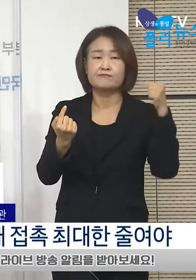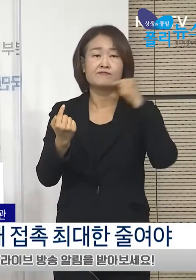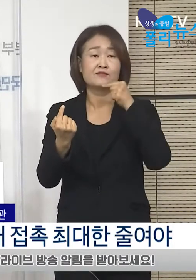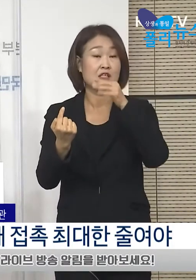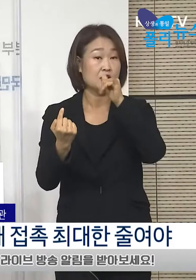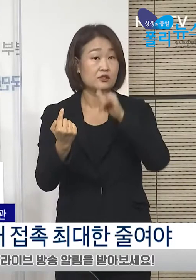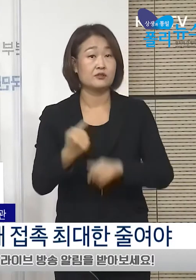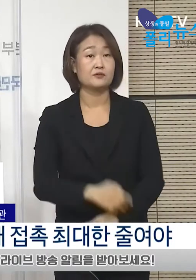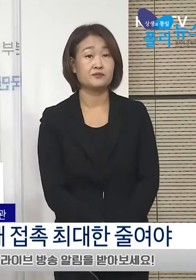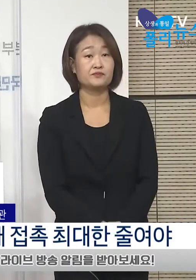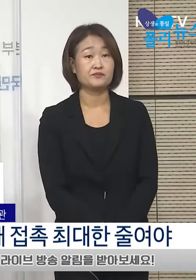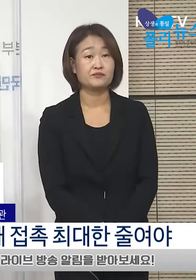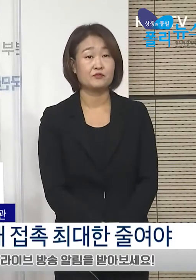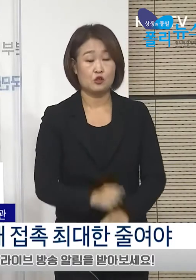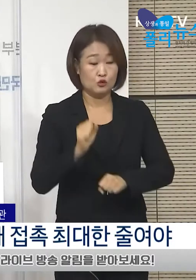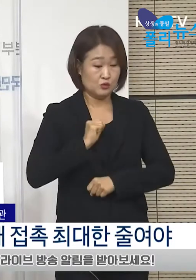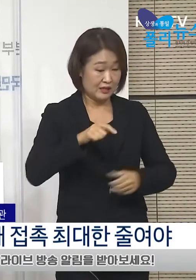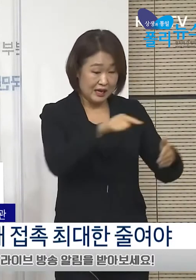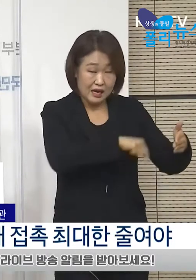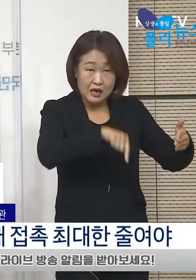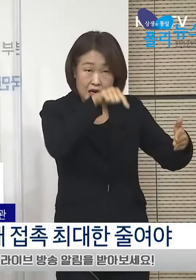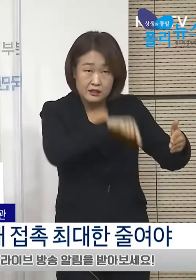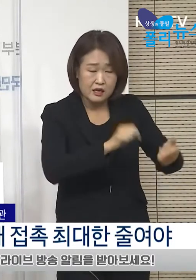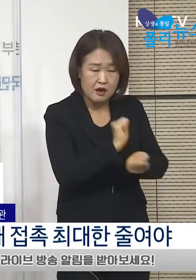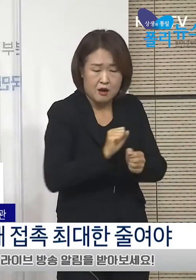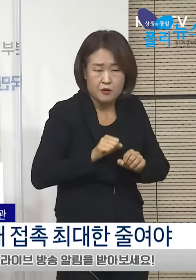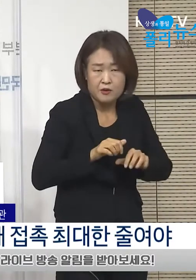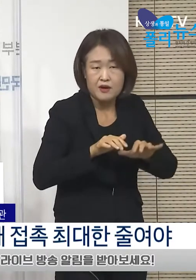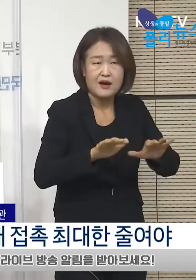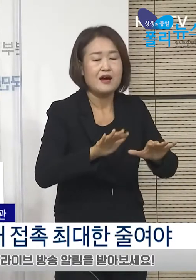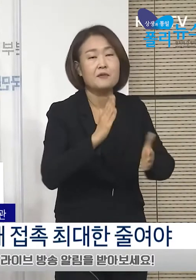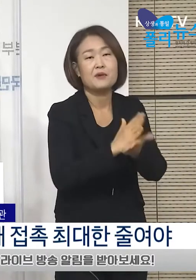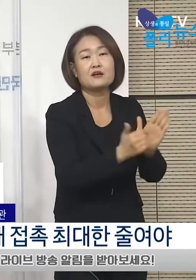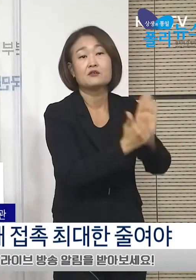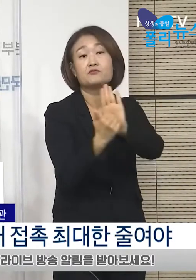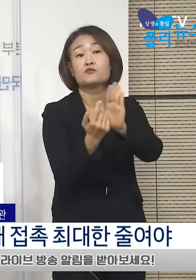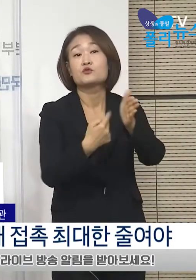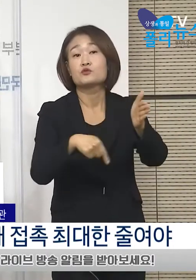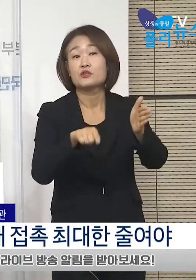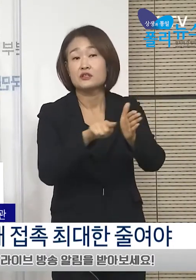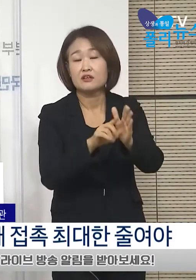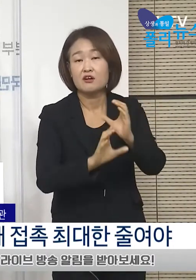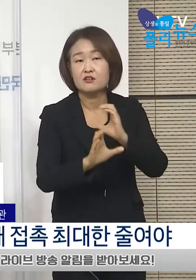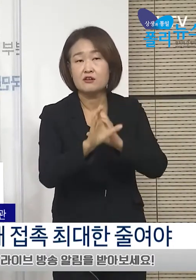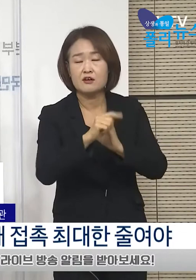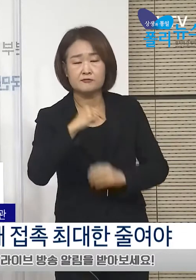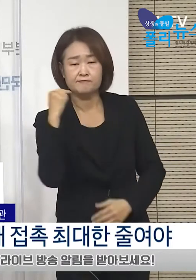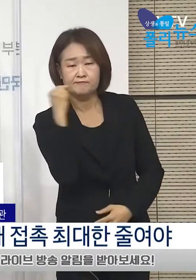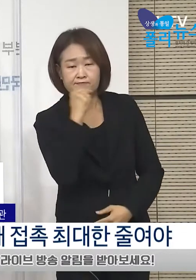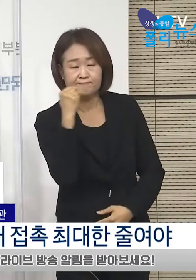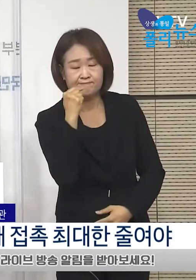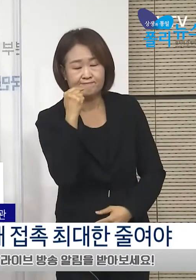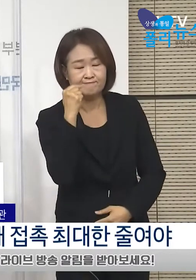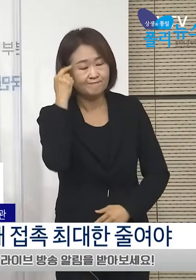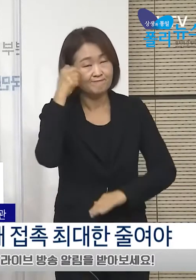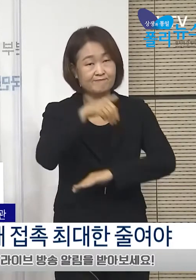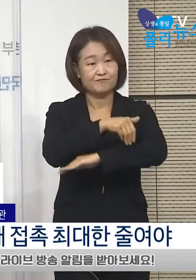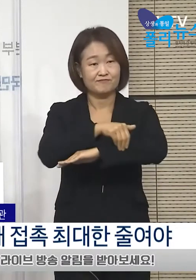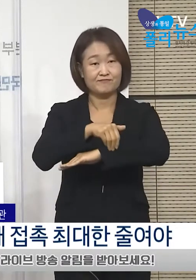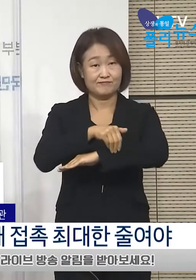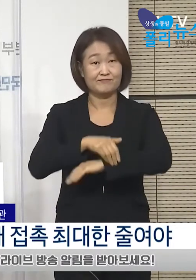부대 내 집단 감염 등 확산이 발생하지 않도록 철저히 방역 관리할 수 있도록 하겠습니다.